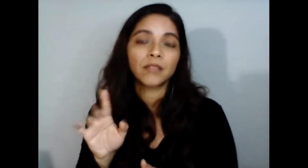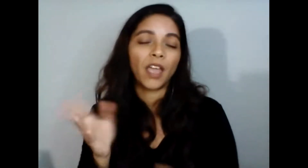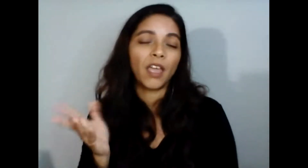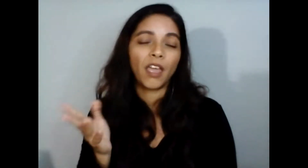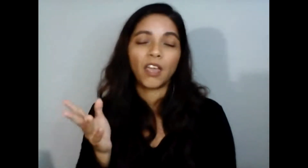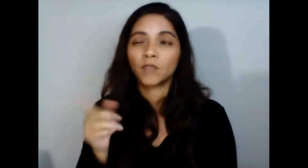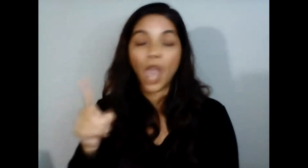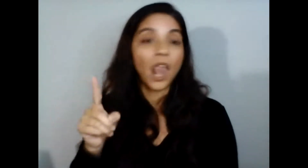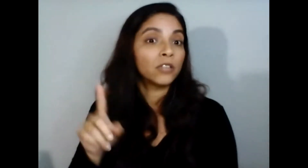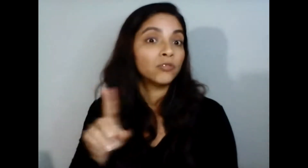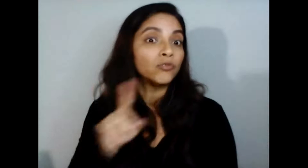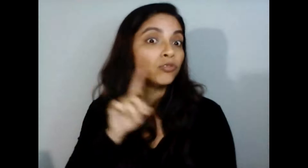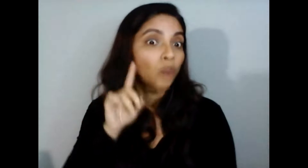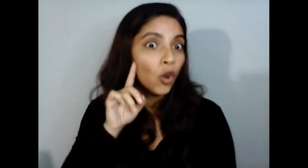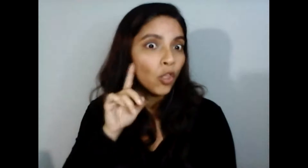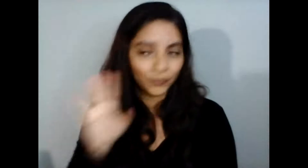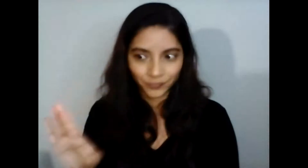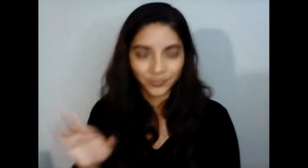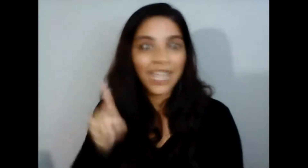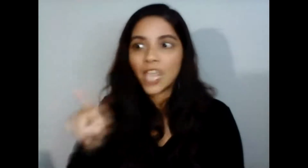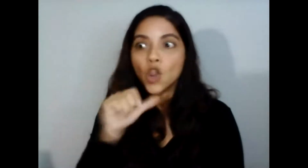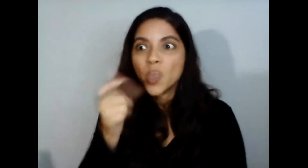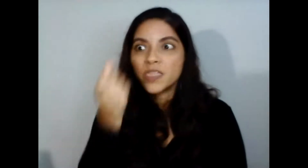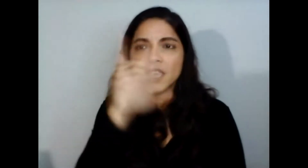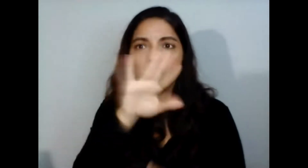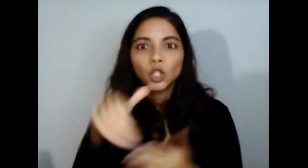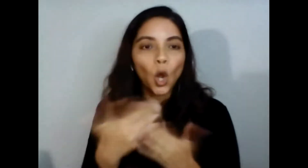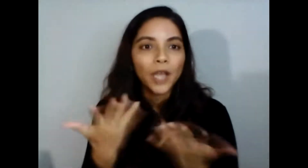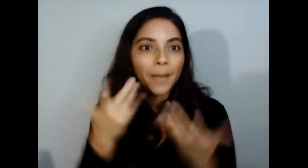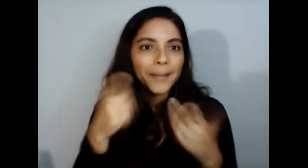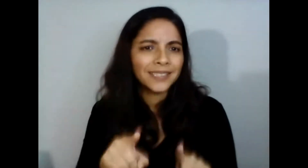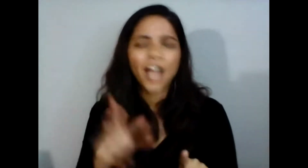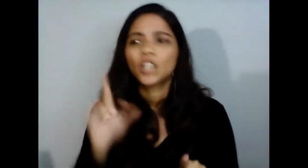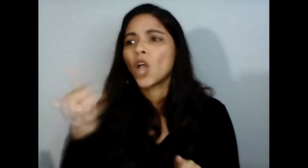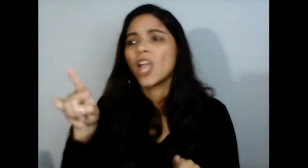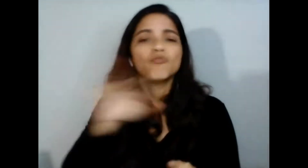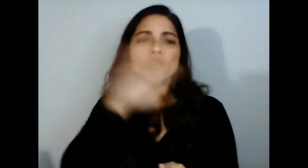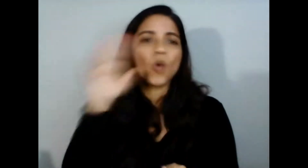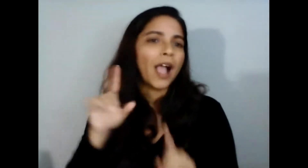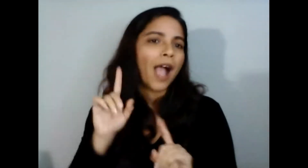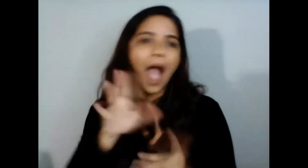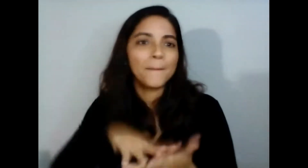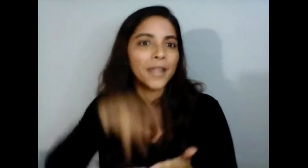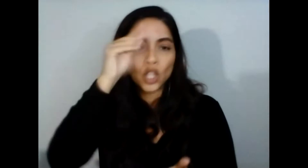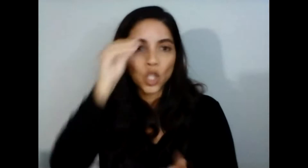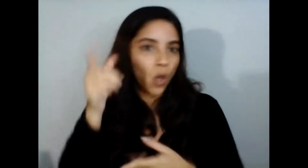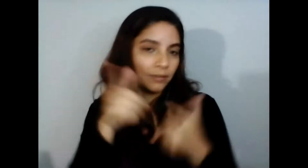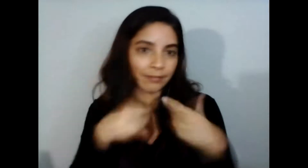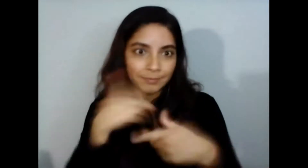soldo por ende no entiende porque nunca recibió la educación para entender el lenguaje de señas